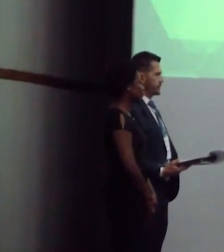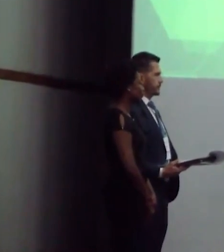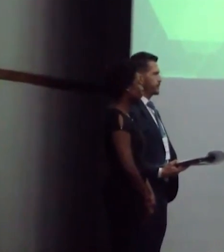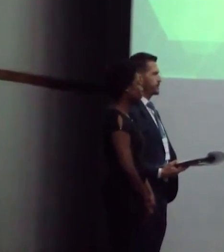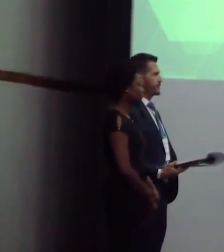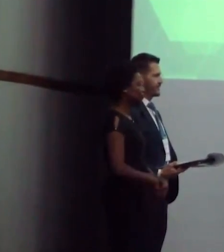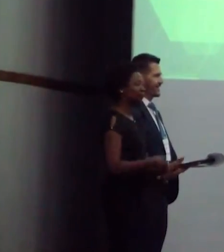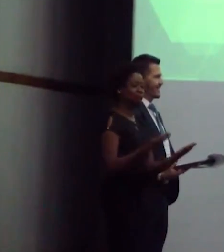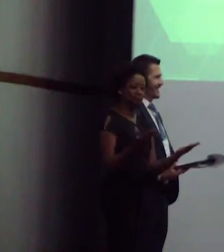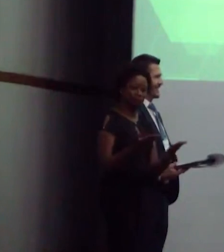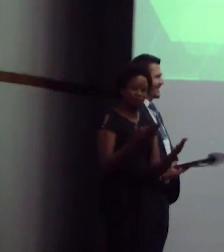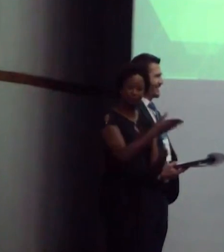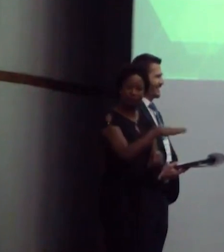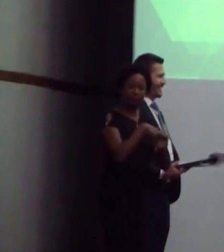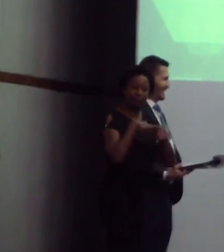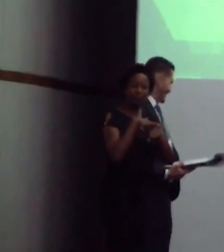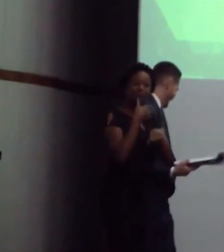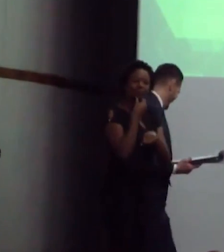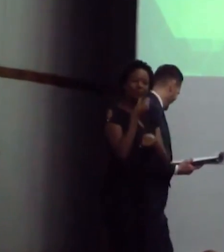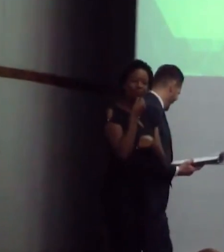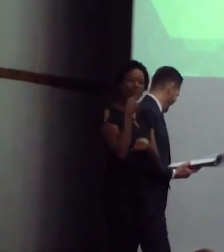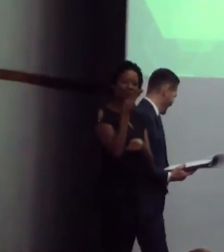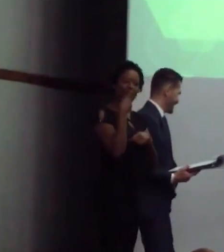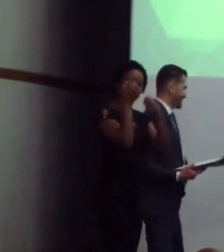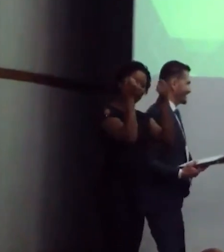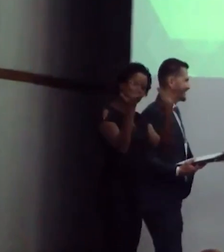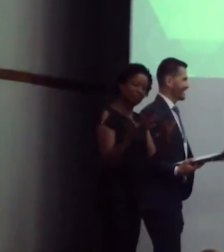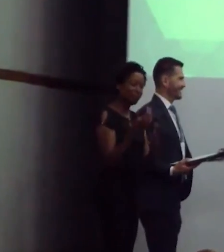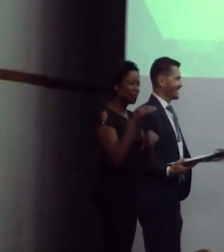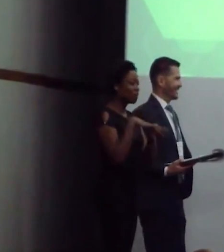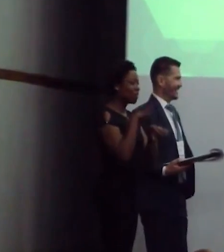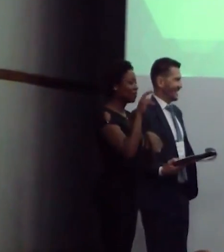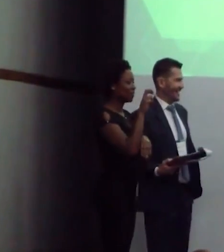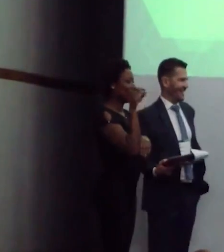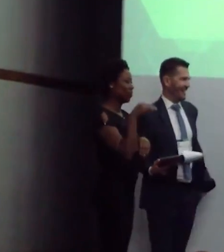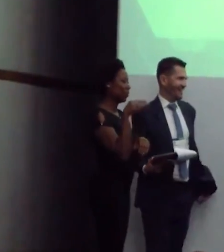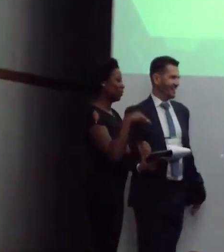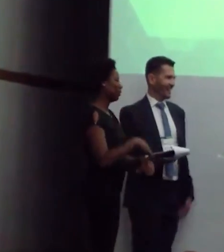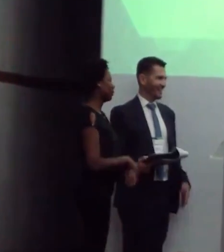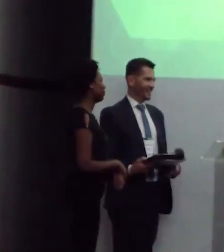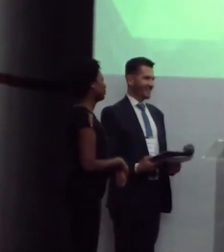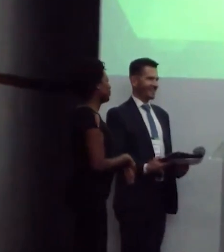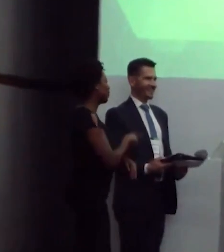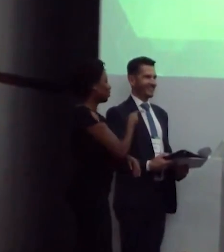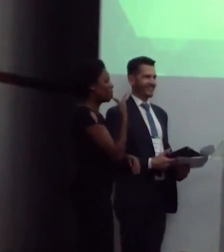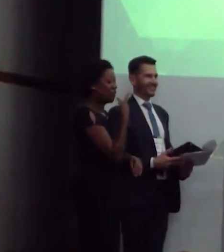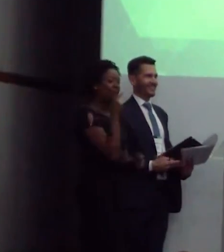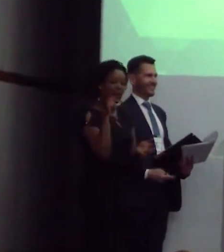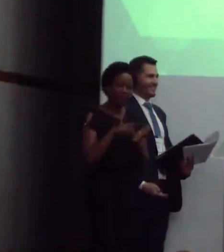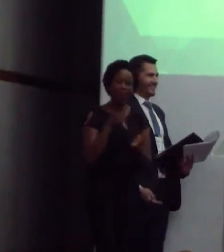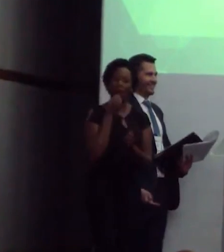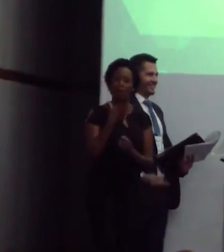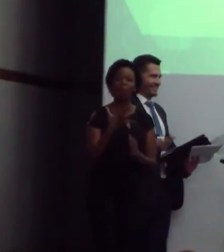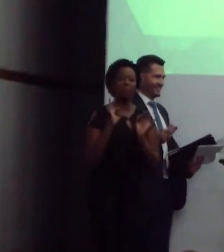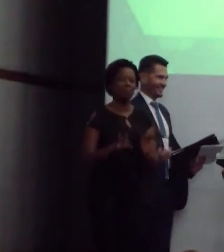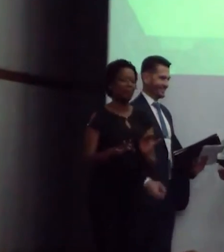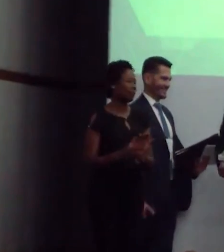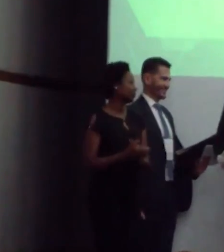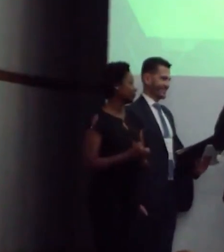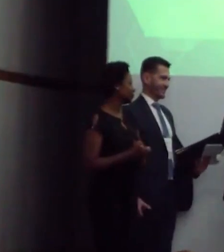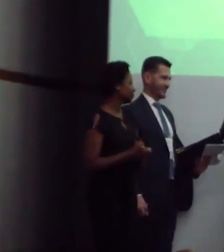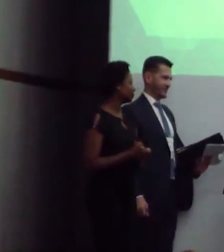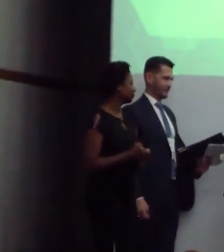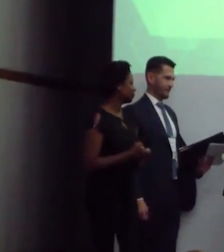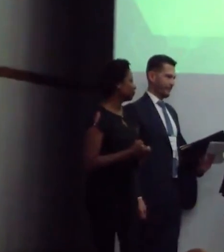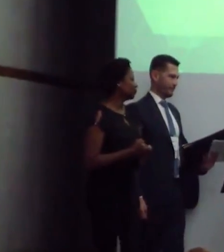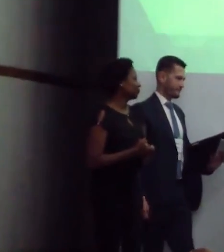Espera aí, vamos ouvir mais esse homem, esse craque aqui por cinco minutos. O cara é bom, bicho. Não estou brincando, não. O homem é bom. Parabéns.